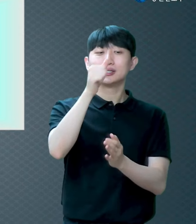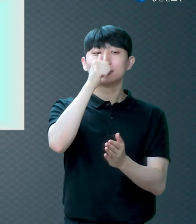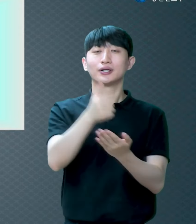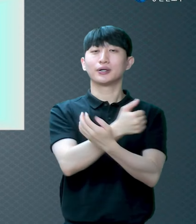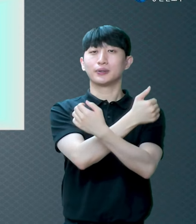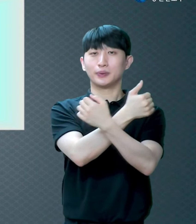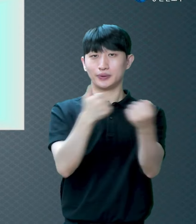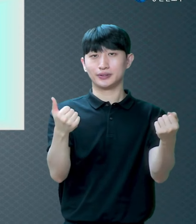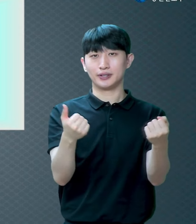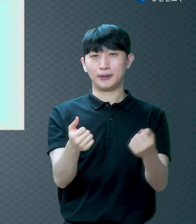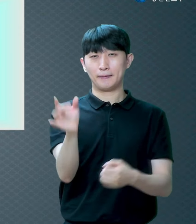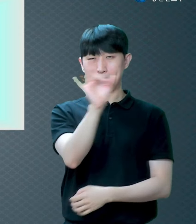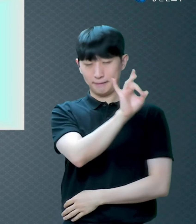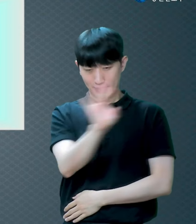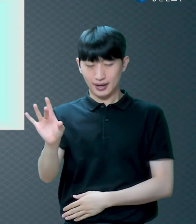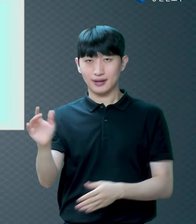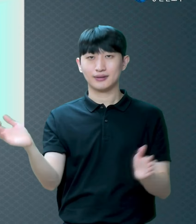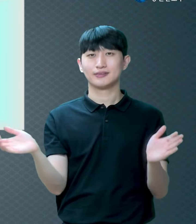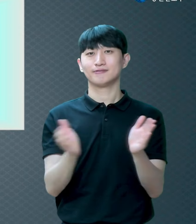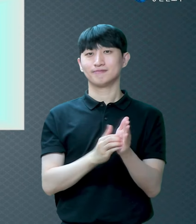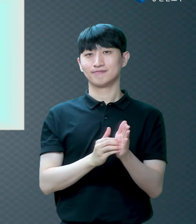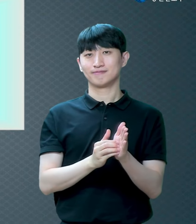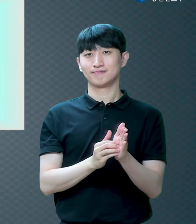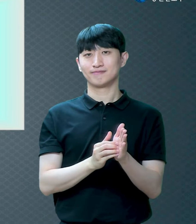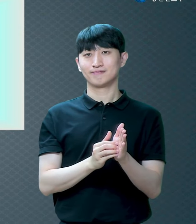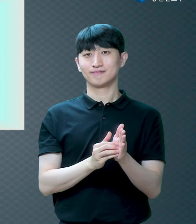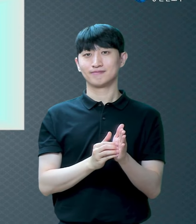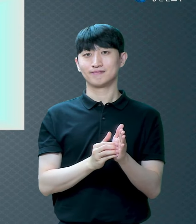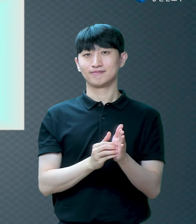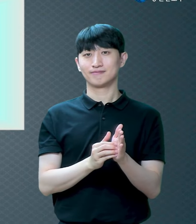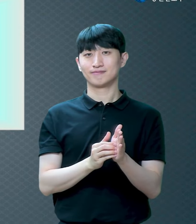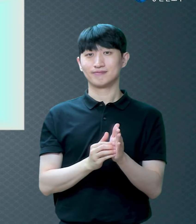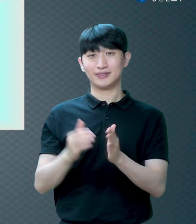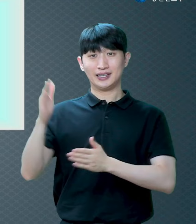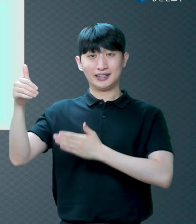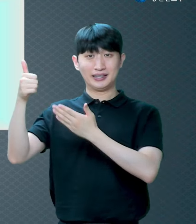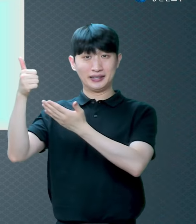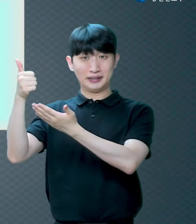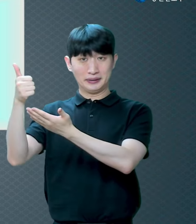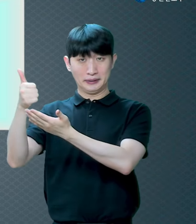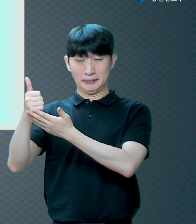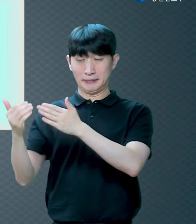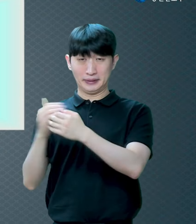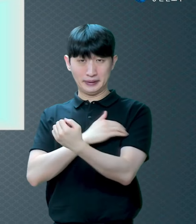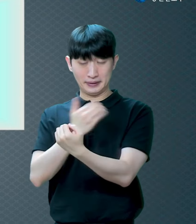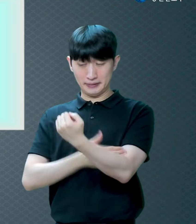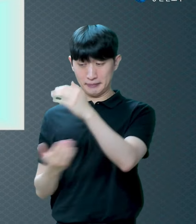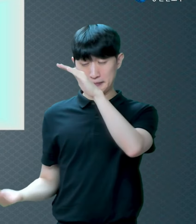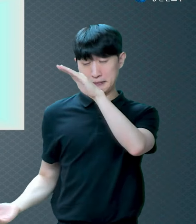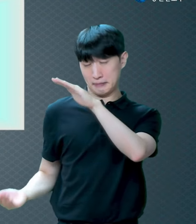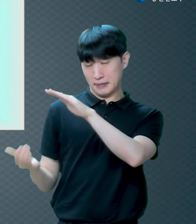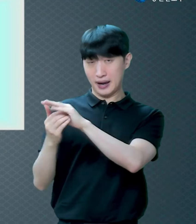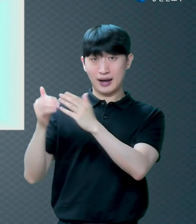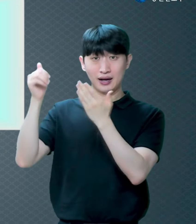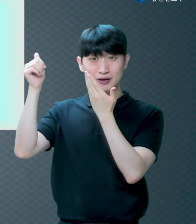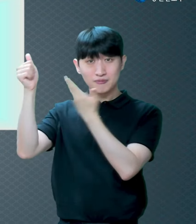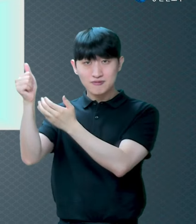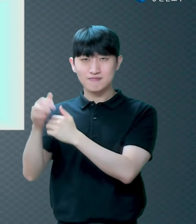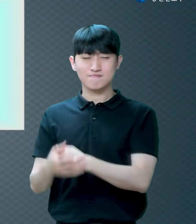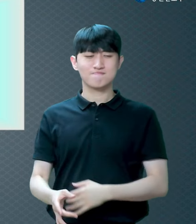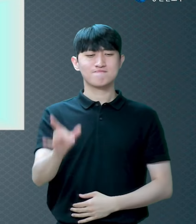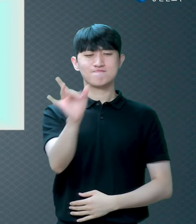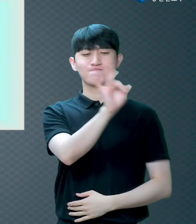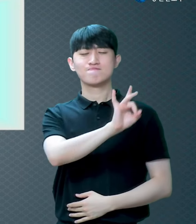하나님 멋진 분이잖아요 하나님 째째한 분 아닙니다 하나님은요 멋지게 한 번에